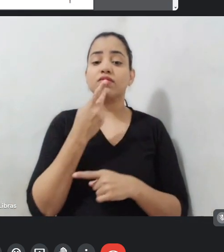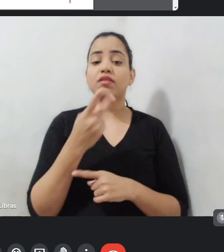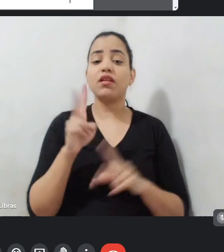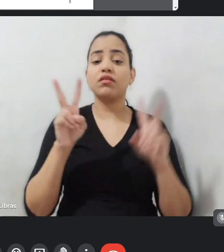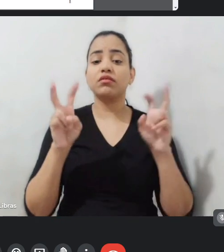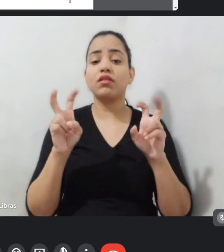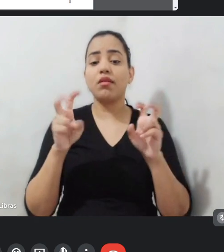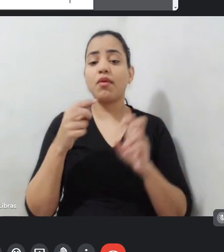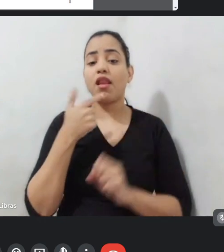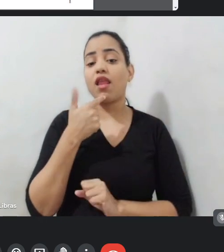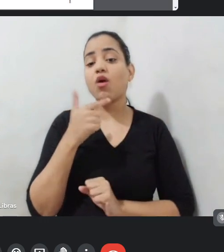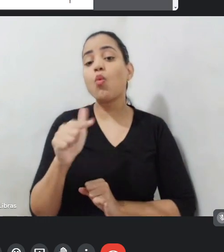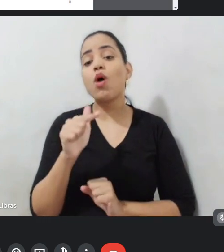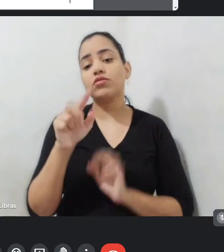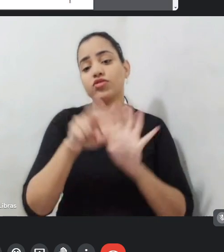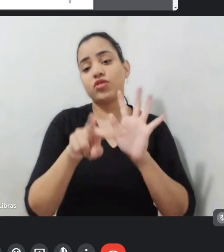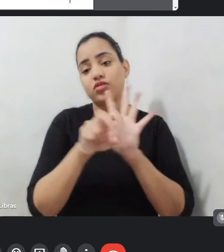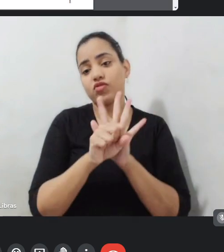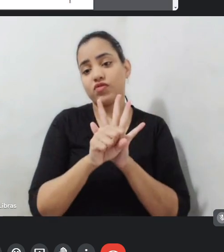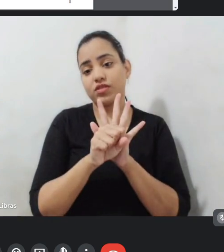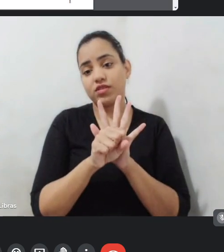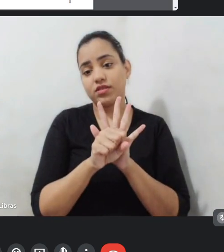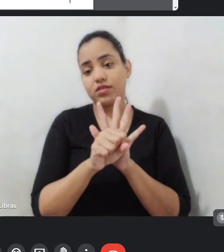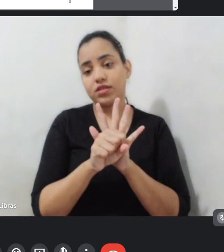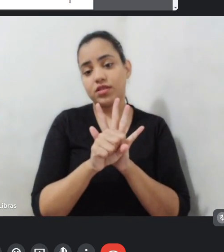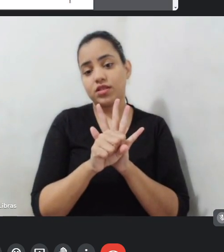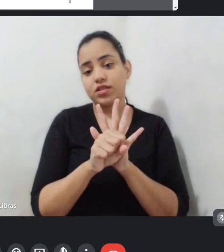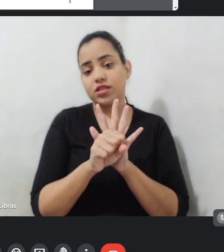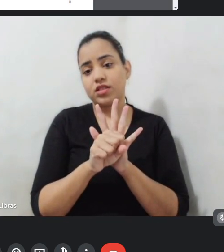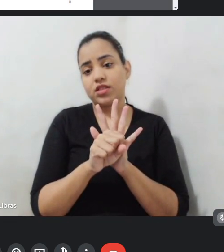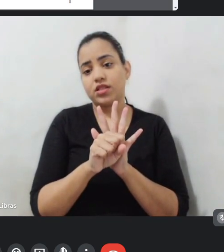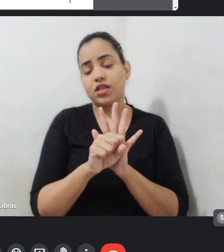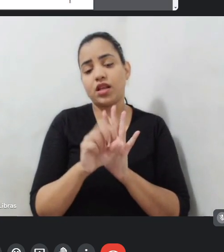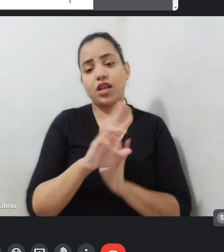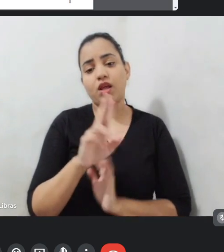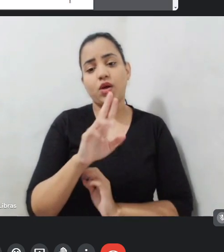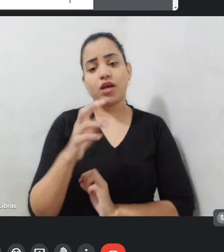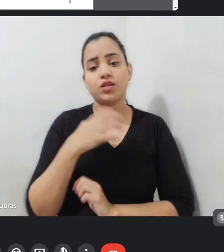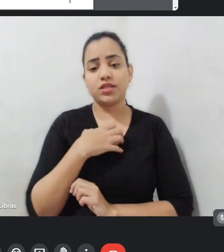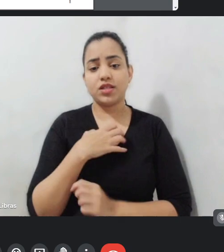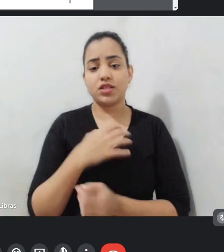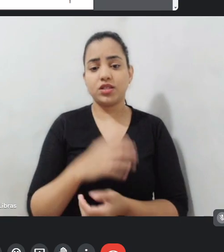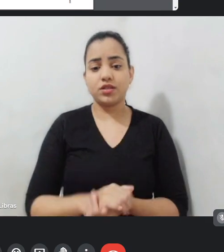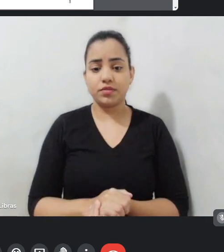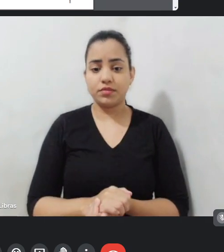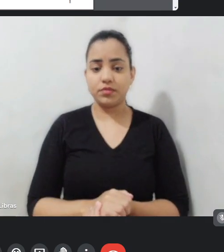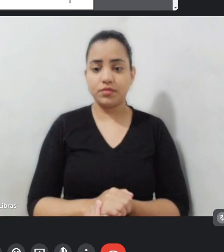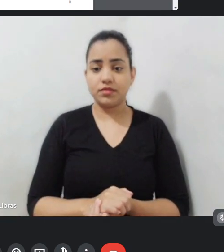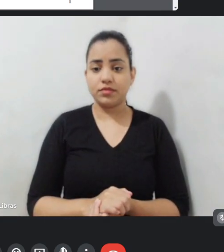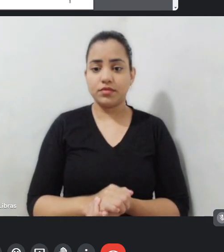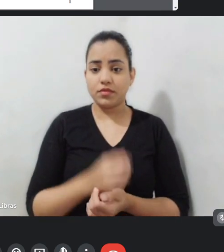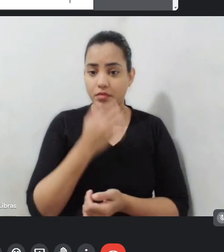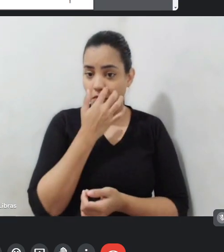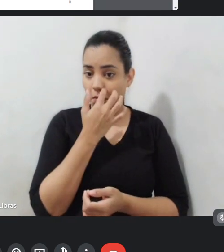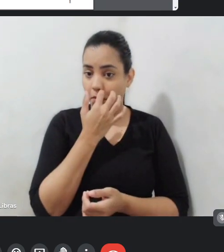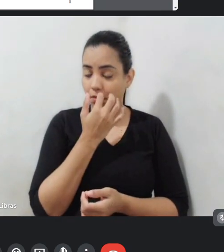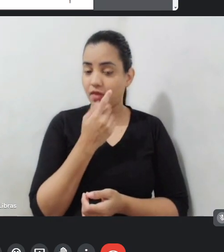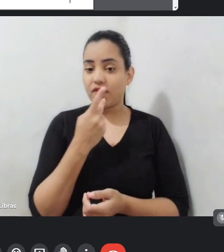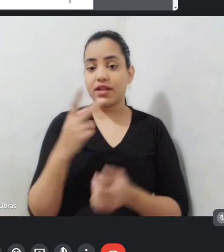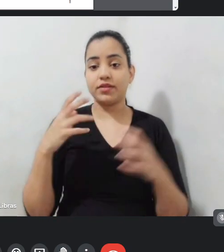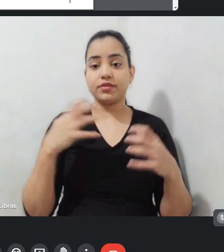com o segmento de carnavalesco. Vocês utilizam